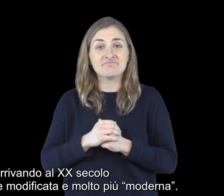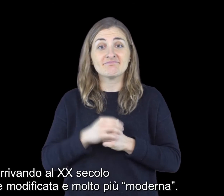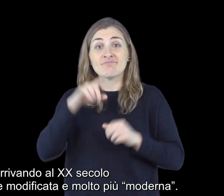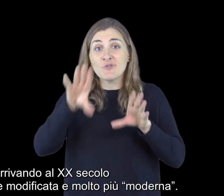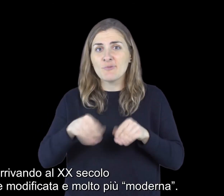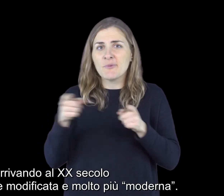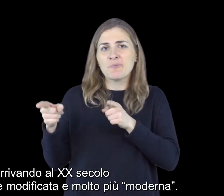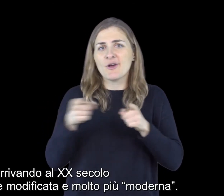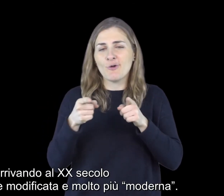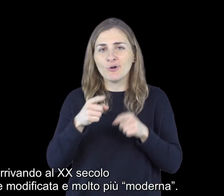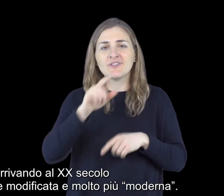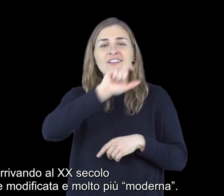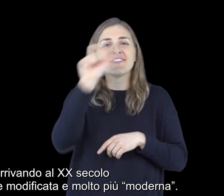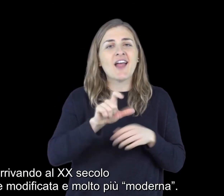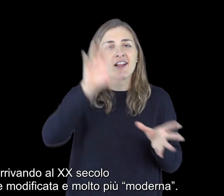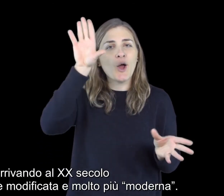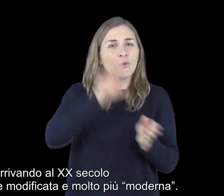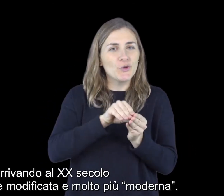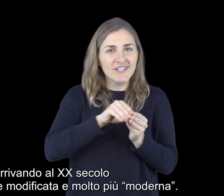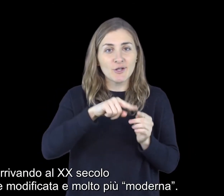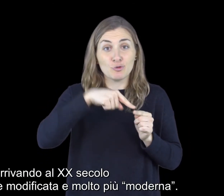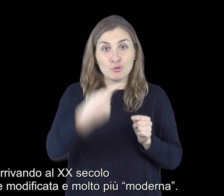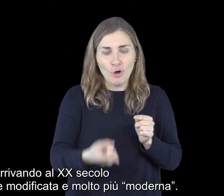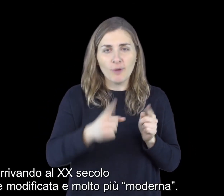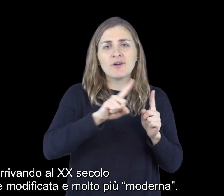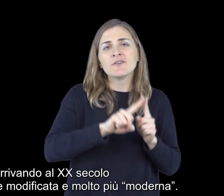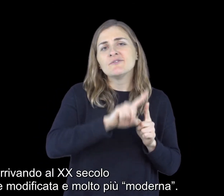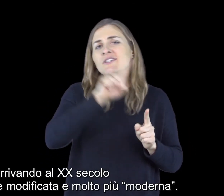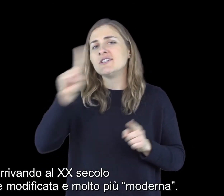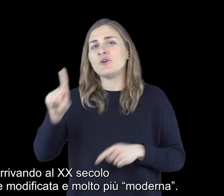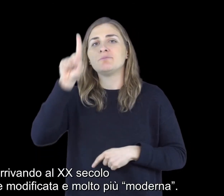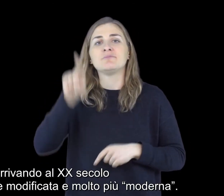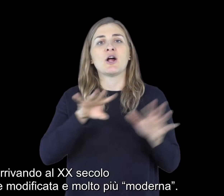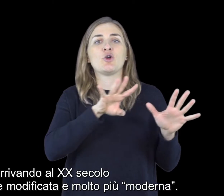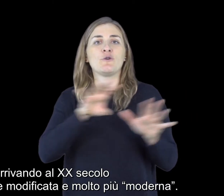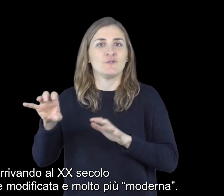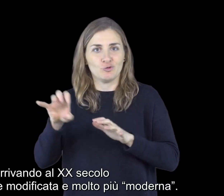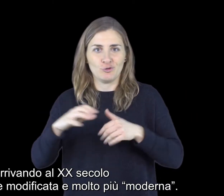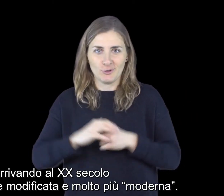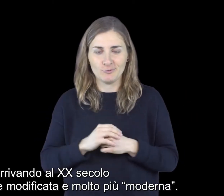decenni dopo l'unità italiana, arrivando al XX secolo profondamente modificata e molto più moderna.